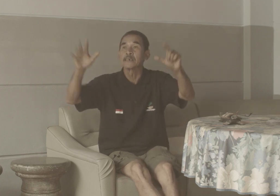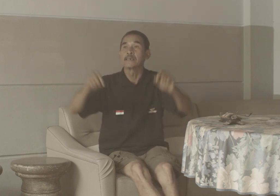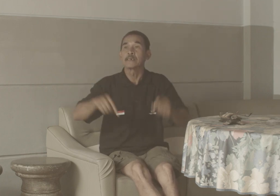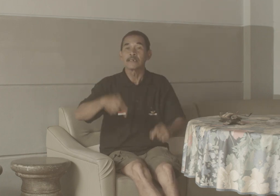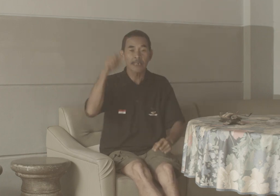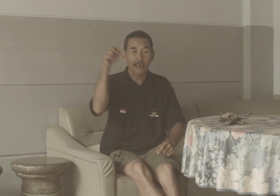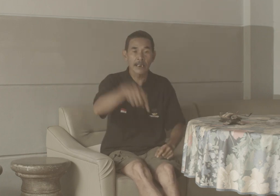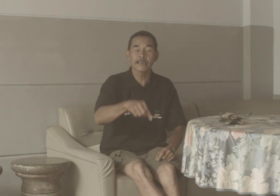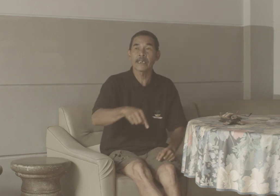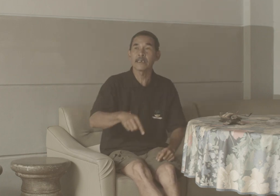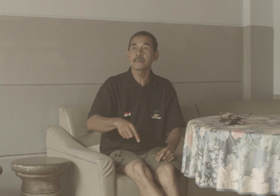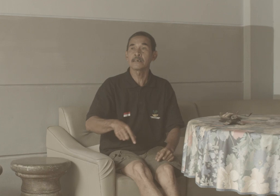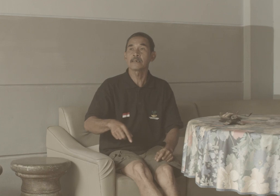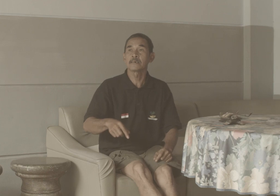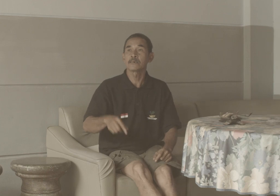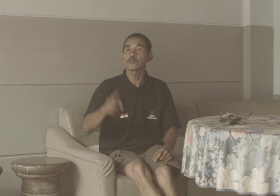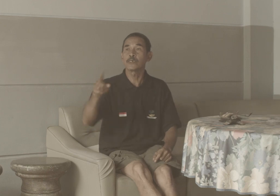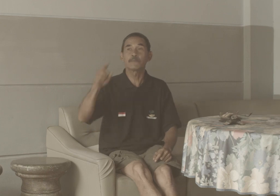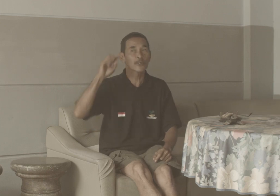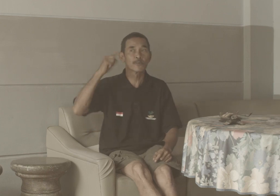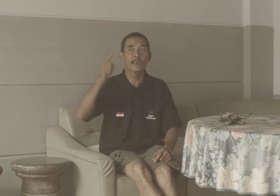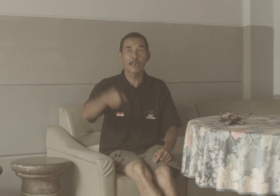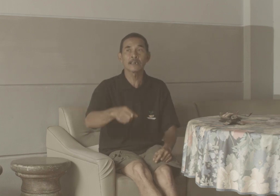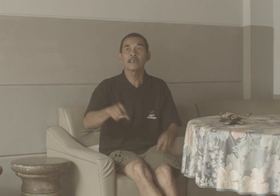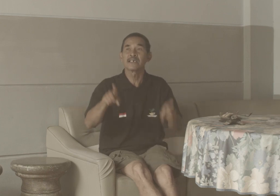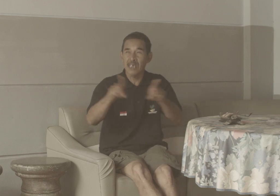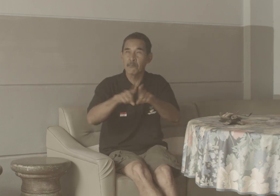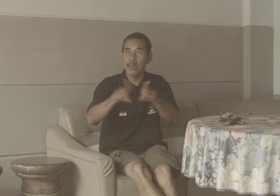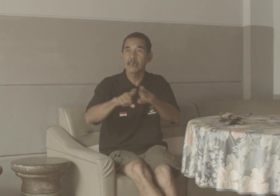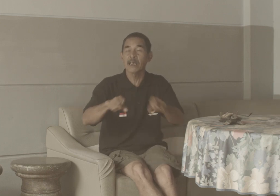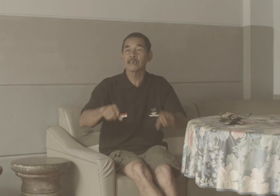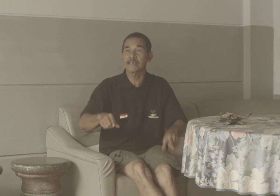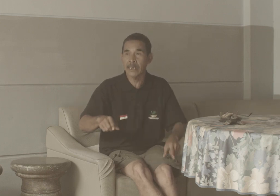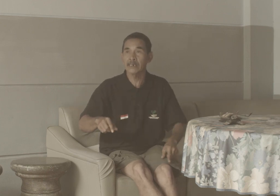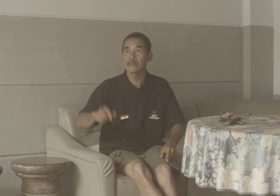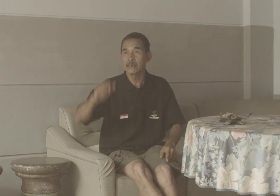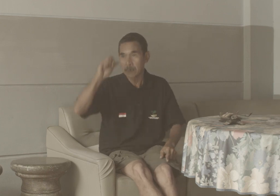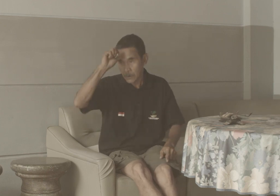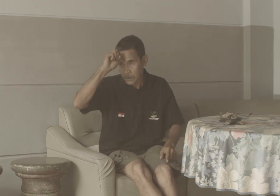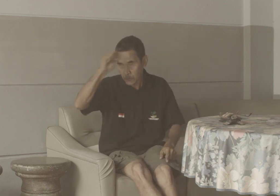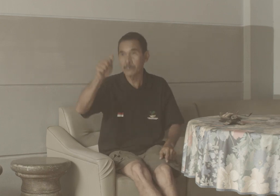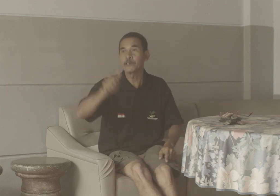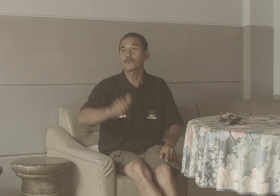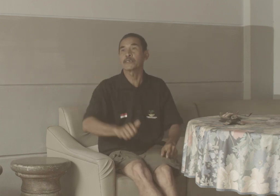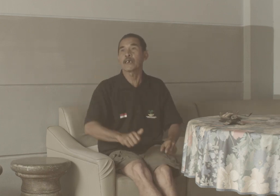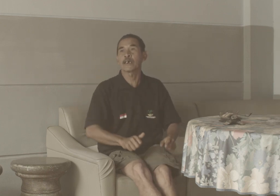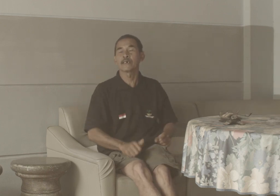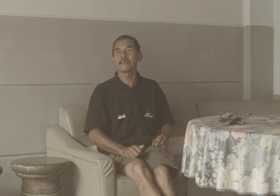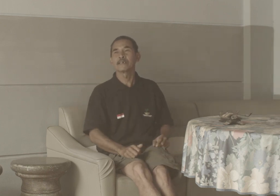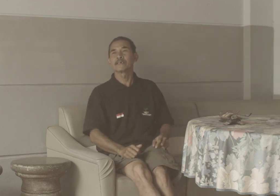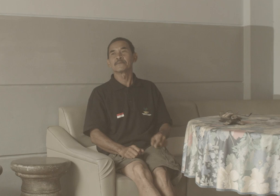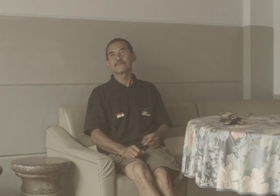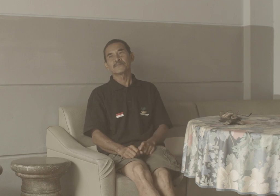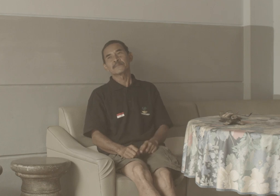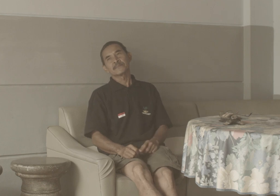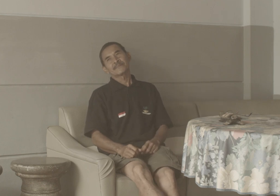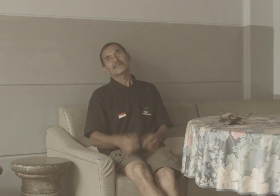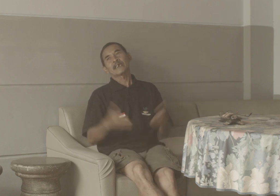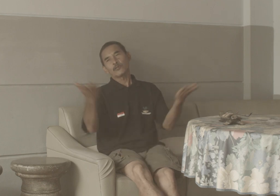Disanalah Gen Tulibisu Bengkale Sama Dengan Gen Tulibisu William Nah Itu